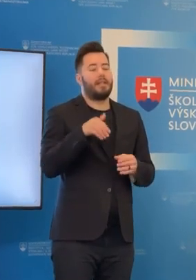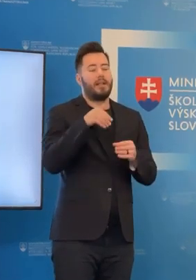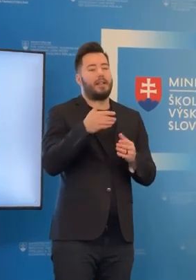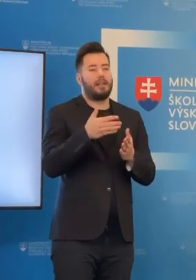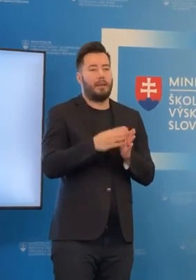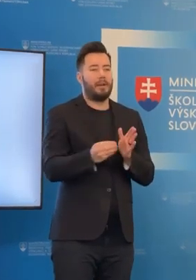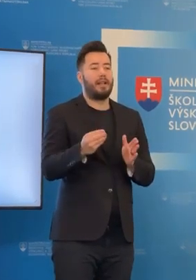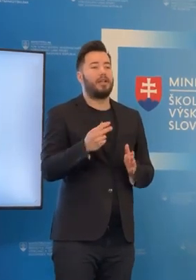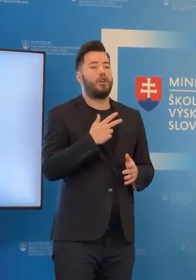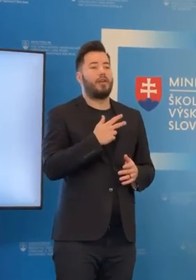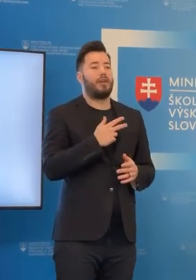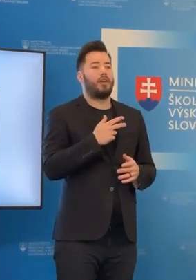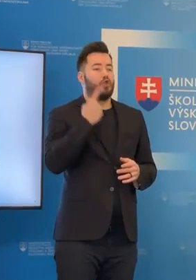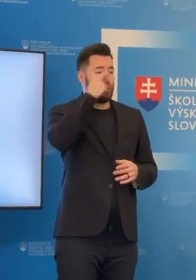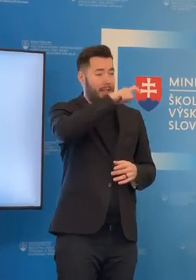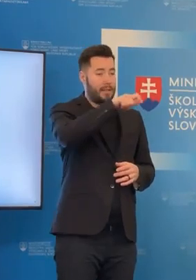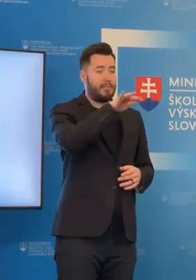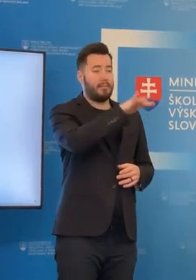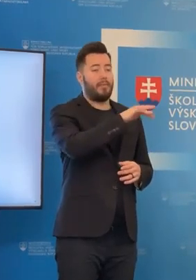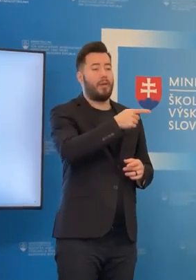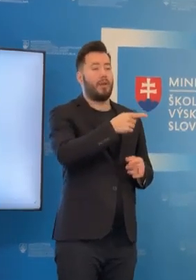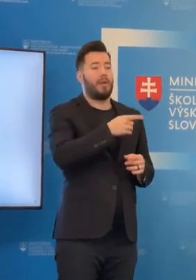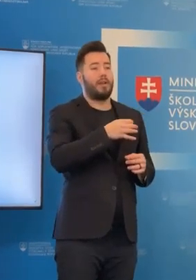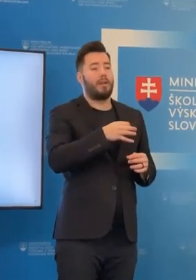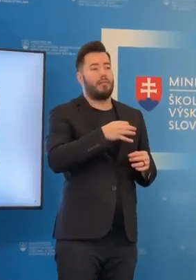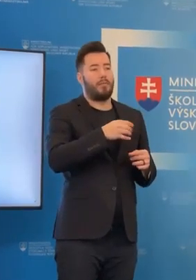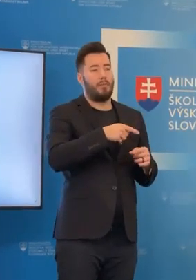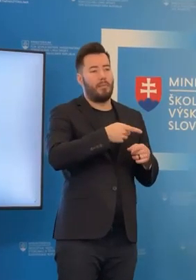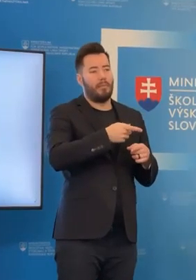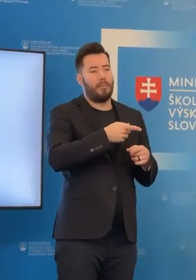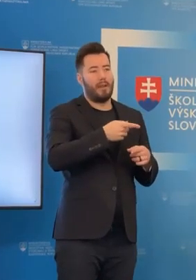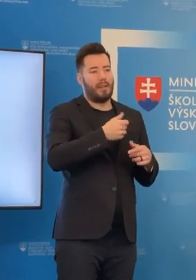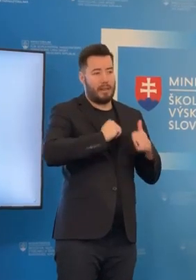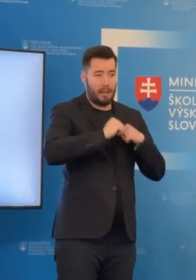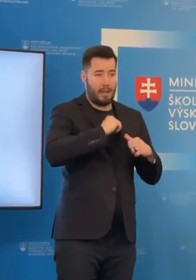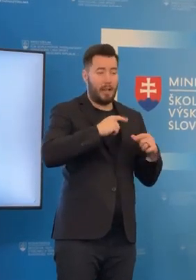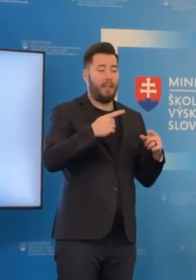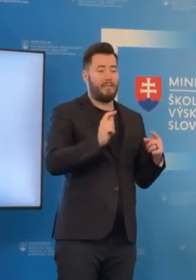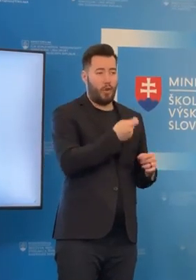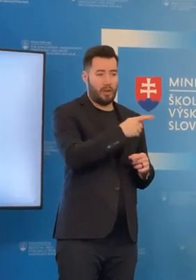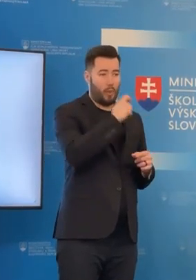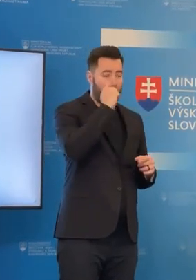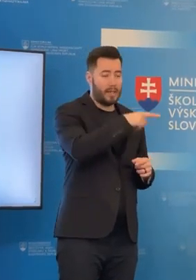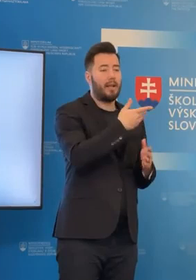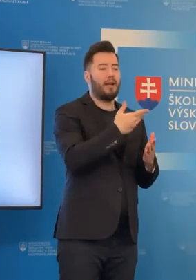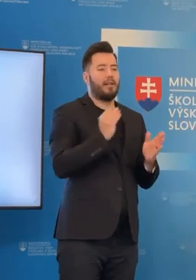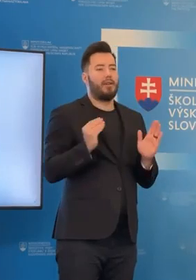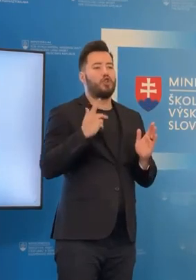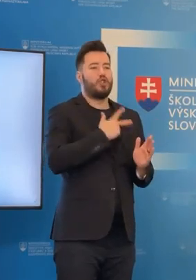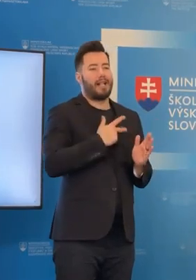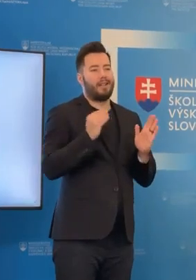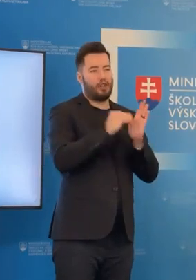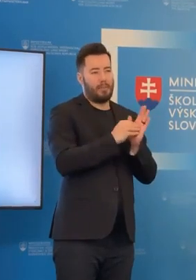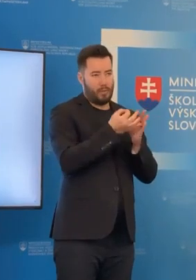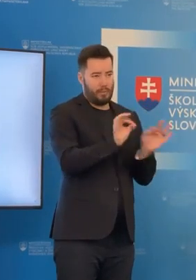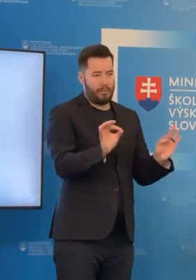aj študentov postihnutých tým konfliktom. Takisto títo študenti nebudú